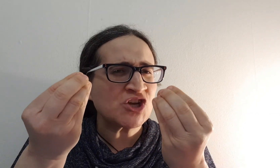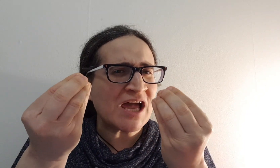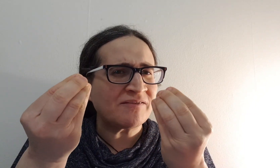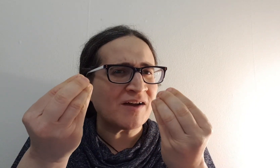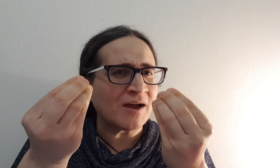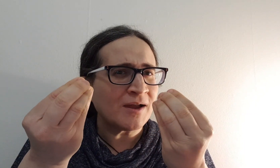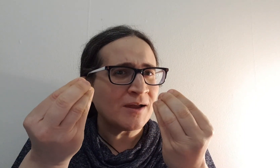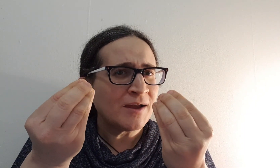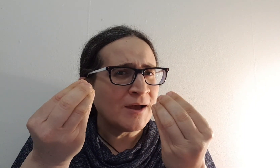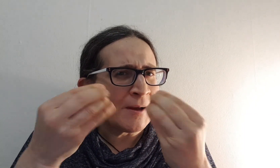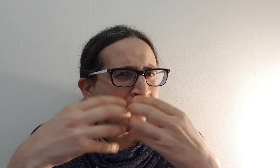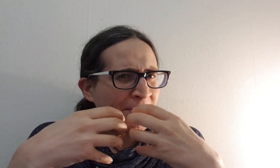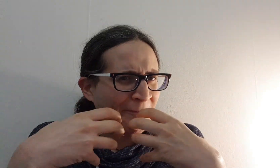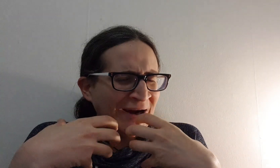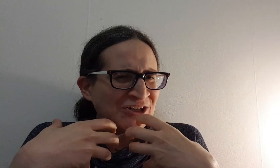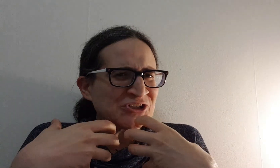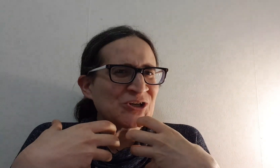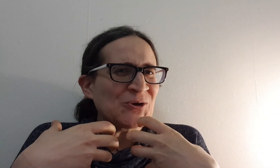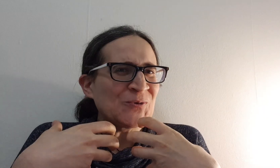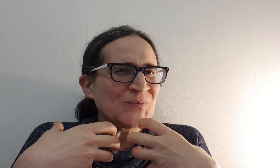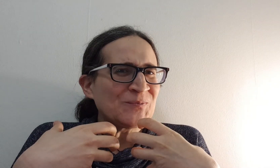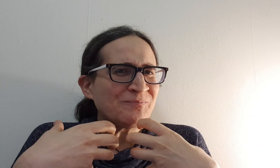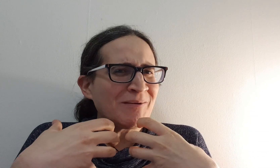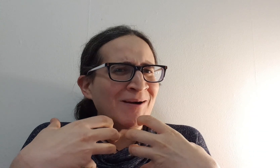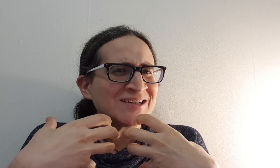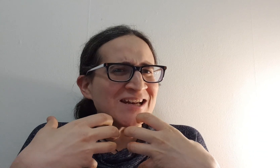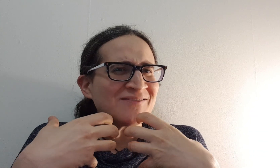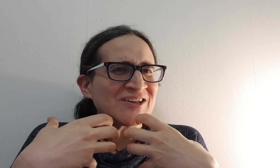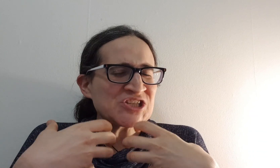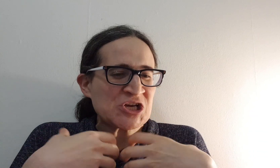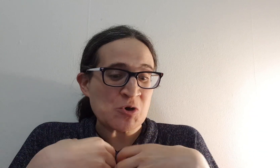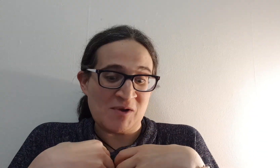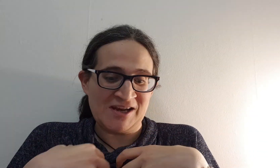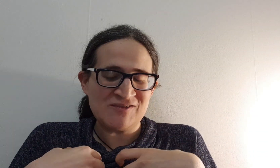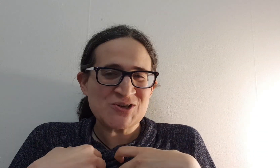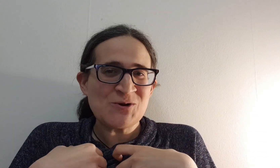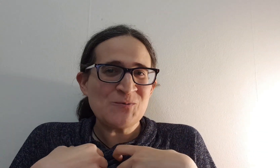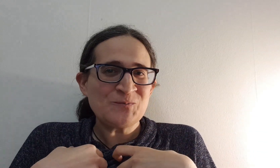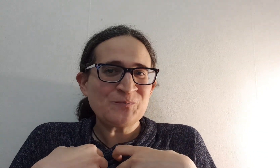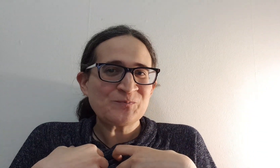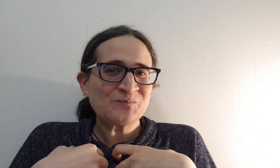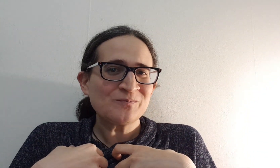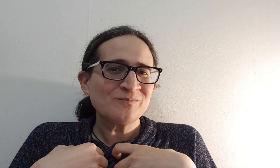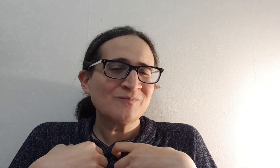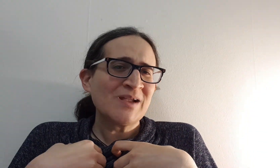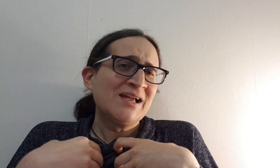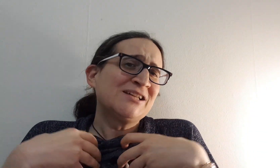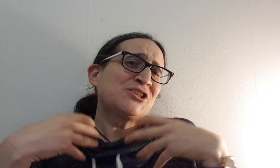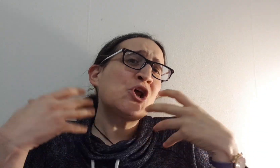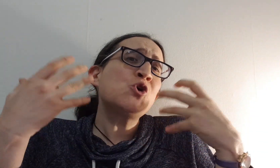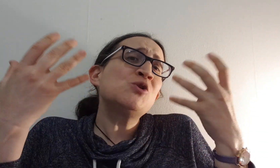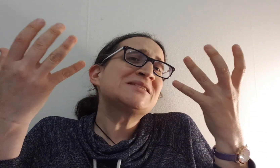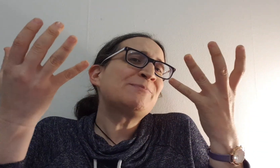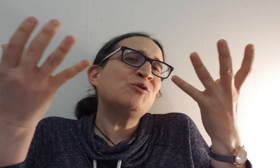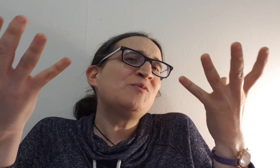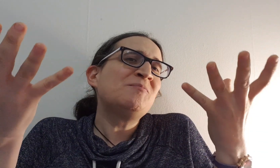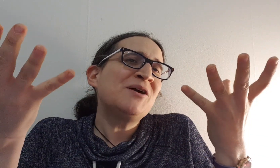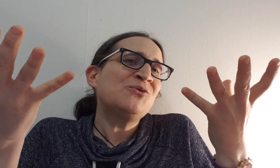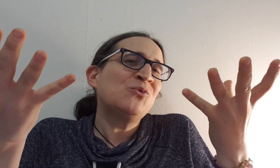של אהבה בבנק שלו בבנק של אהבה שיש לו בלב שלו אתה לא יכול לצפות ממנו